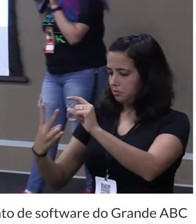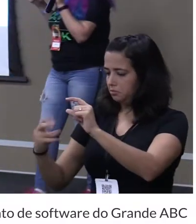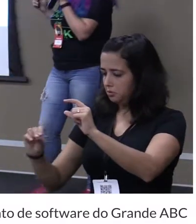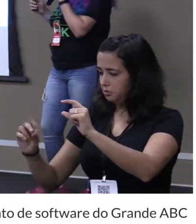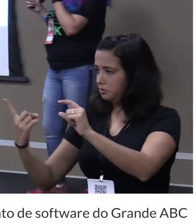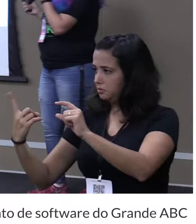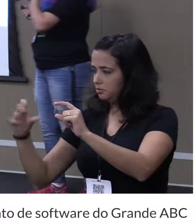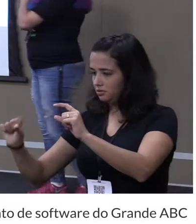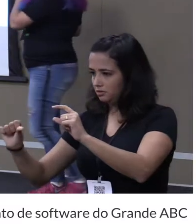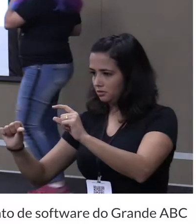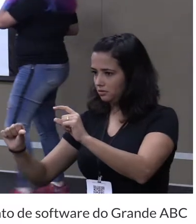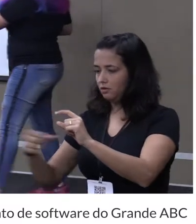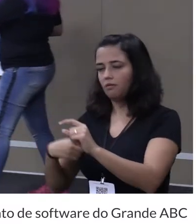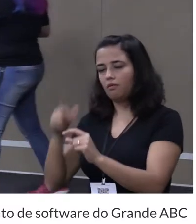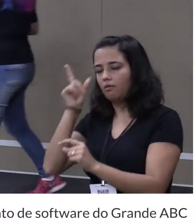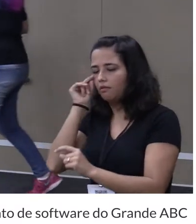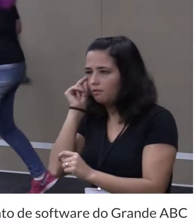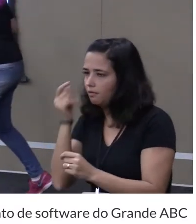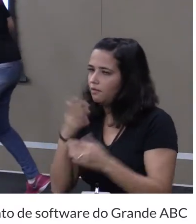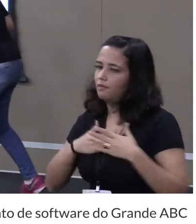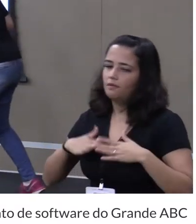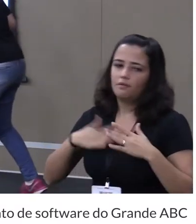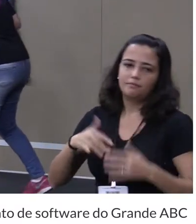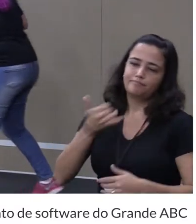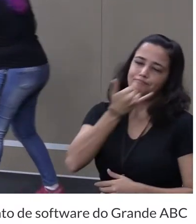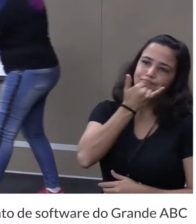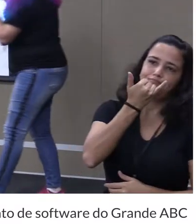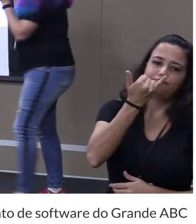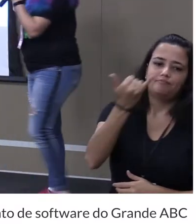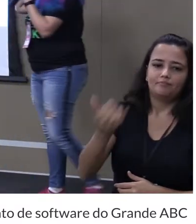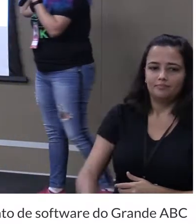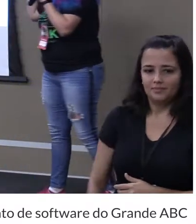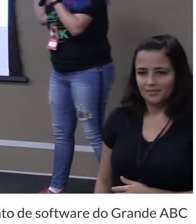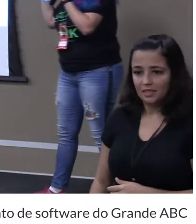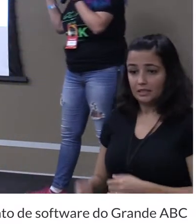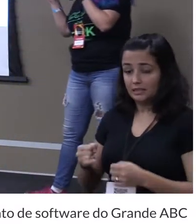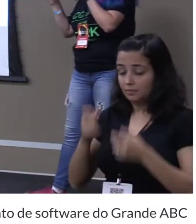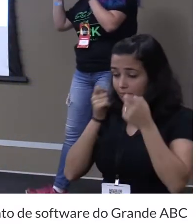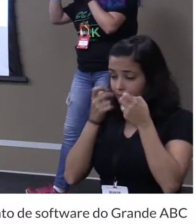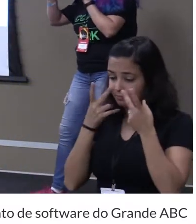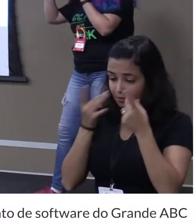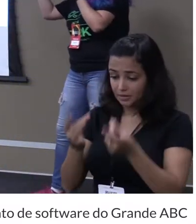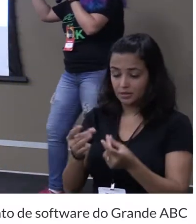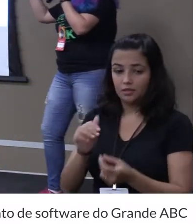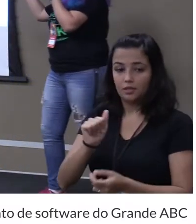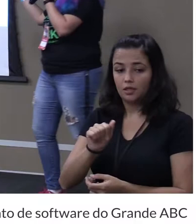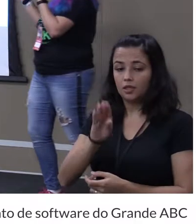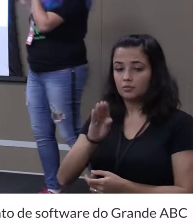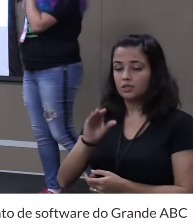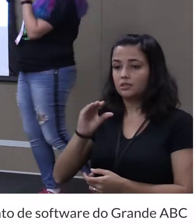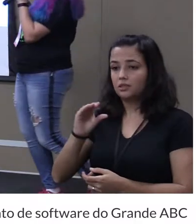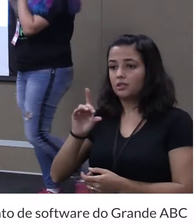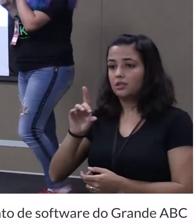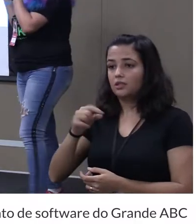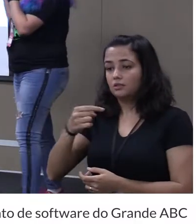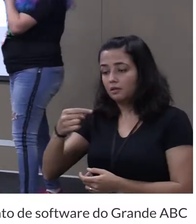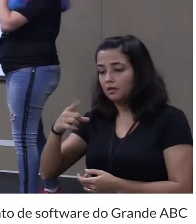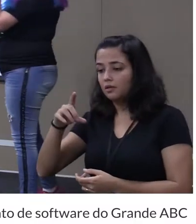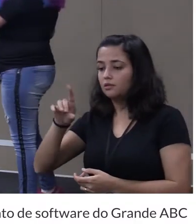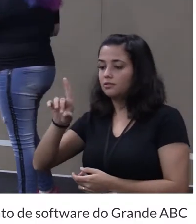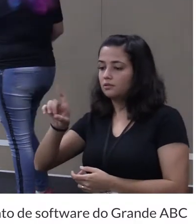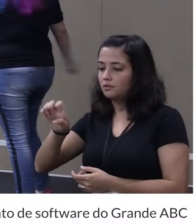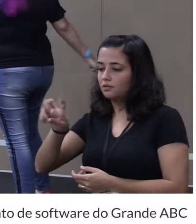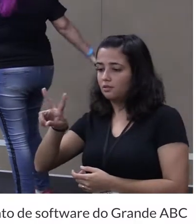isso aí foi só um detalhe do sono, gente. Desculpa. Se eu tivesse me ligada eu tinha criado abc-dev ficar mais